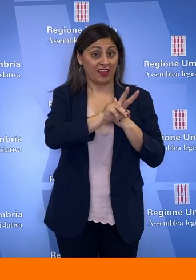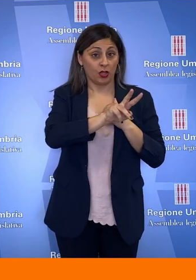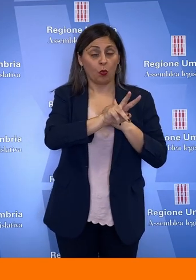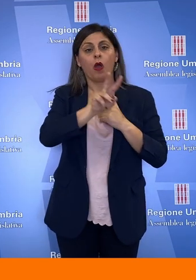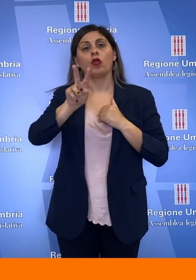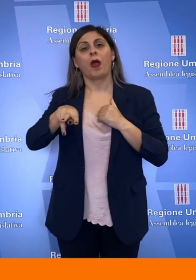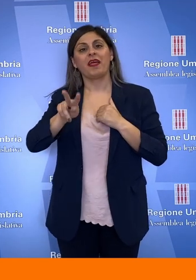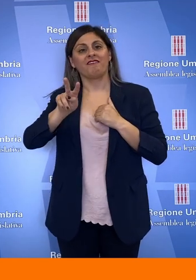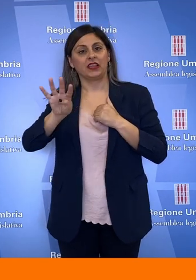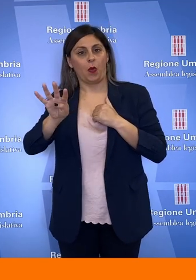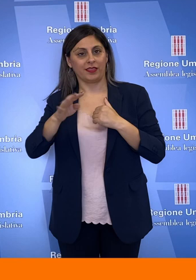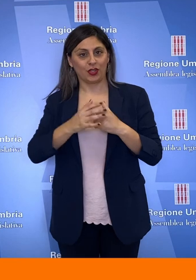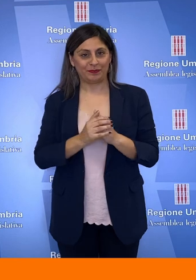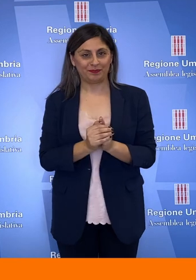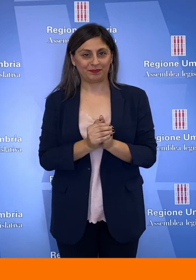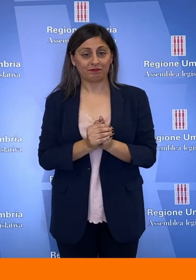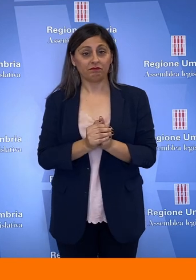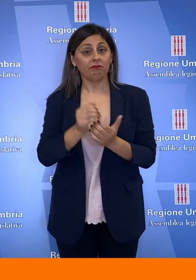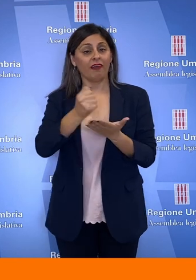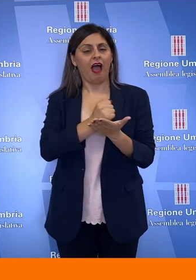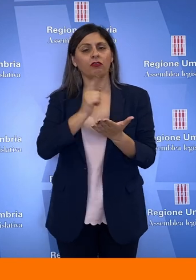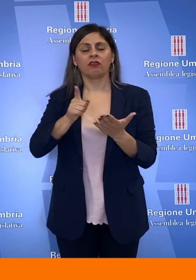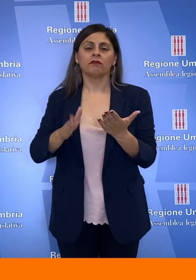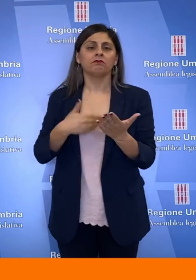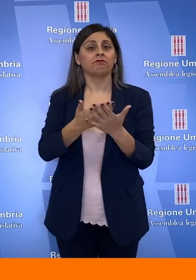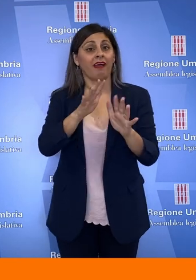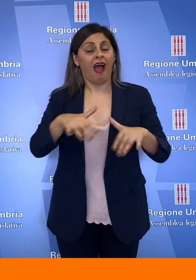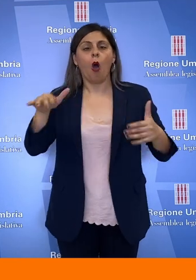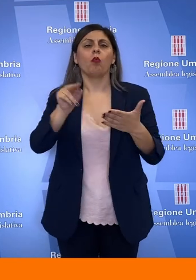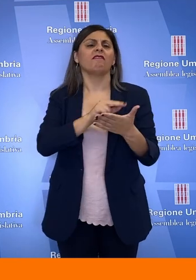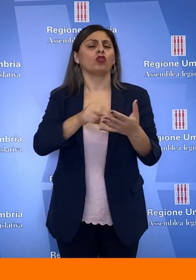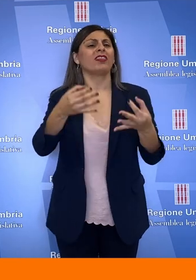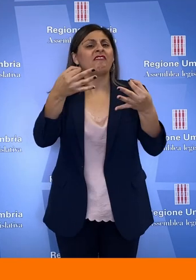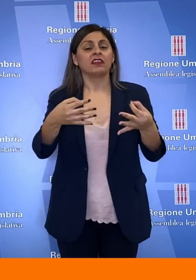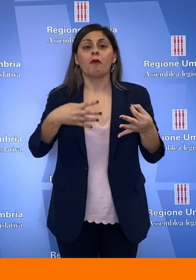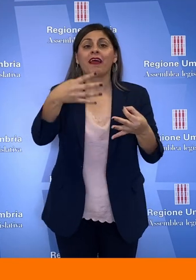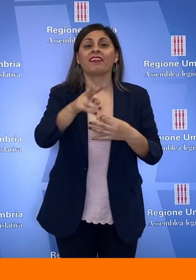-2024. L'atto sarà in aula per il voto definitivo martedì 26 luglio.